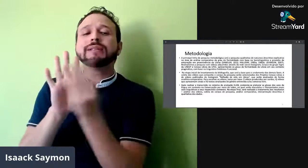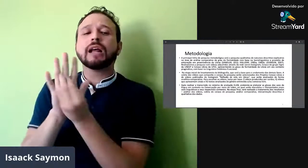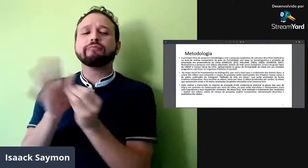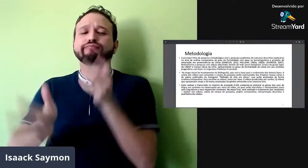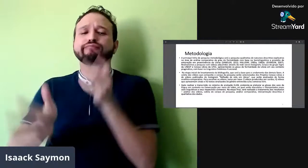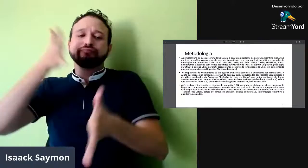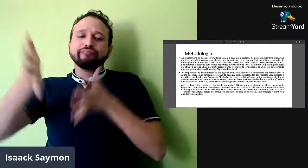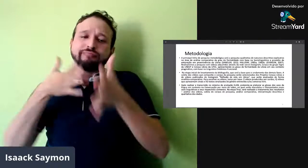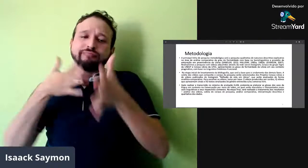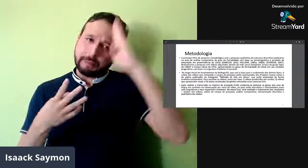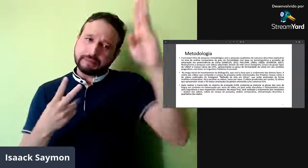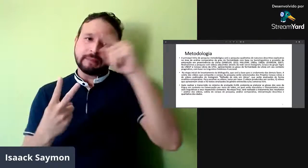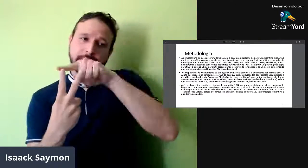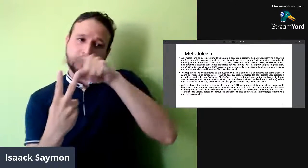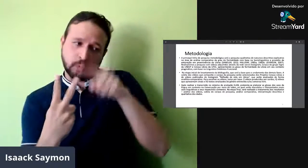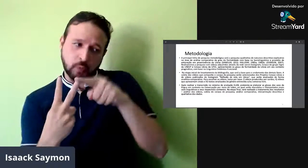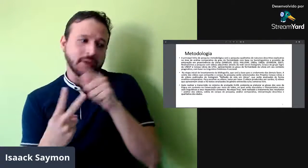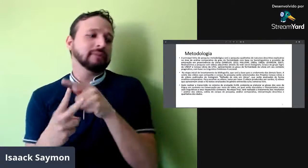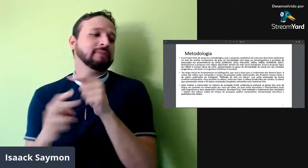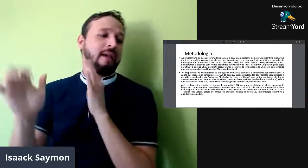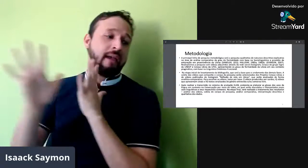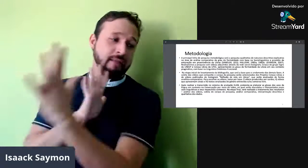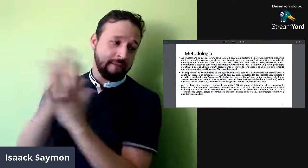Nesses vídeos do Instagram, que faz reflexão em Libras.